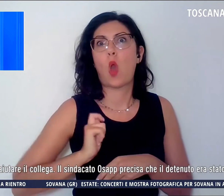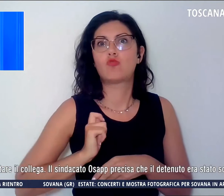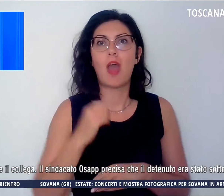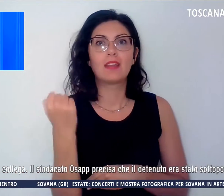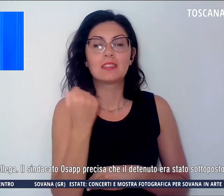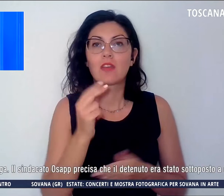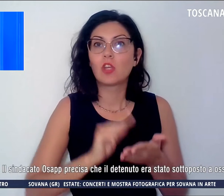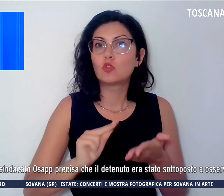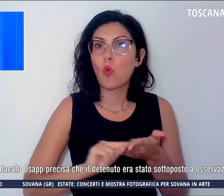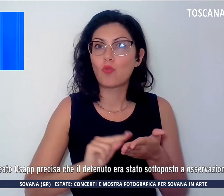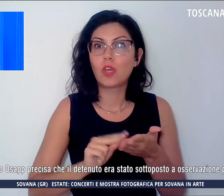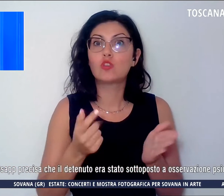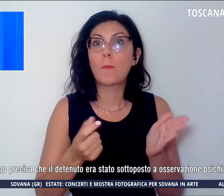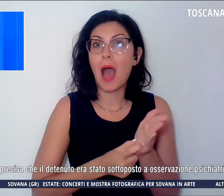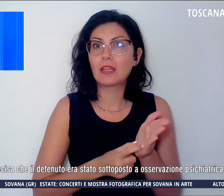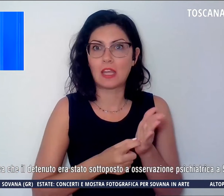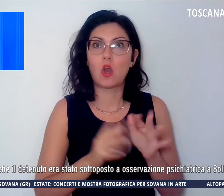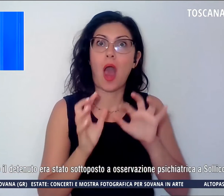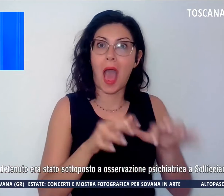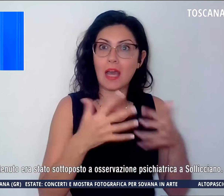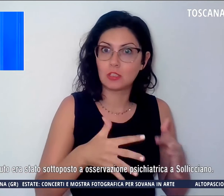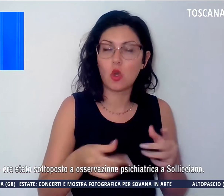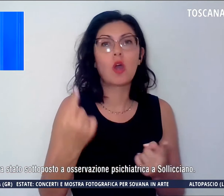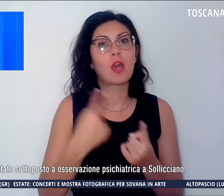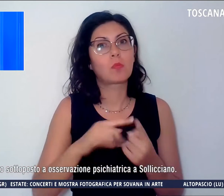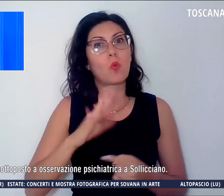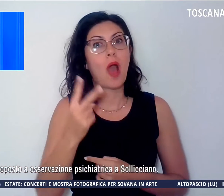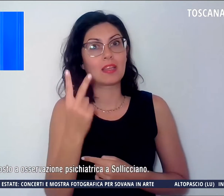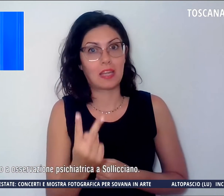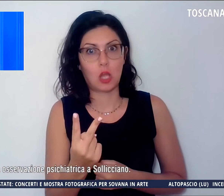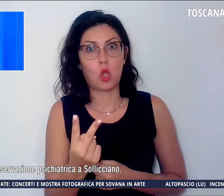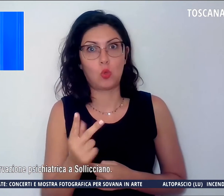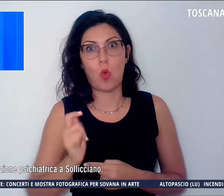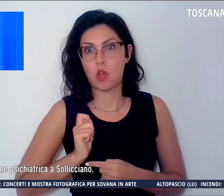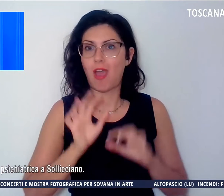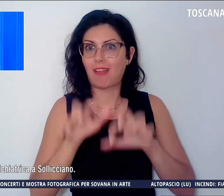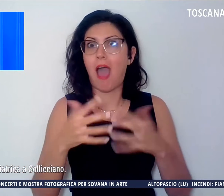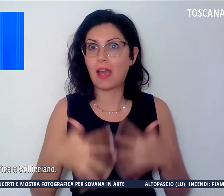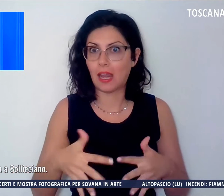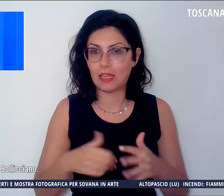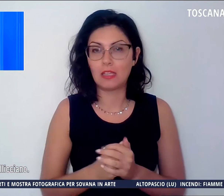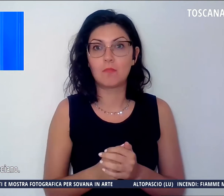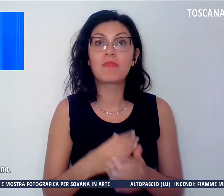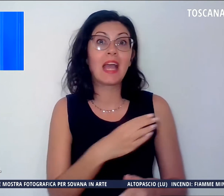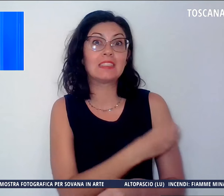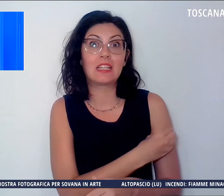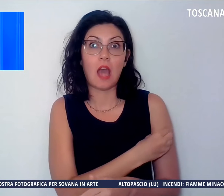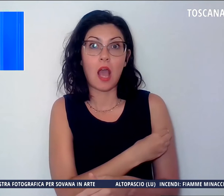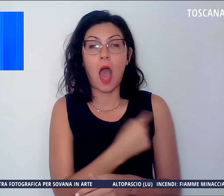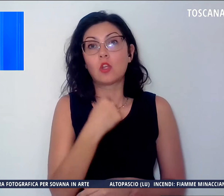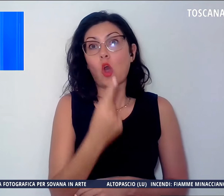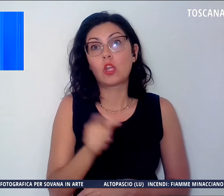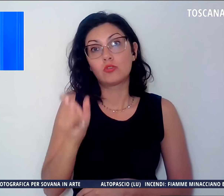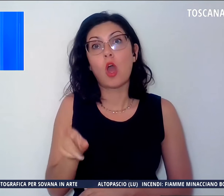all'ufficio matricola e altri due che cercavano di aiutare il collega. Il sindacato precisa che l'uomo